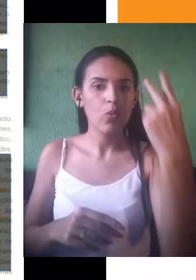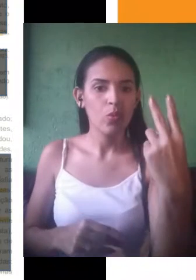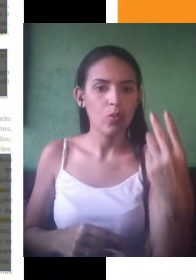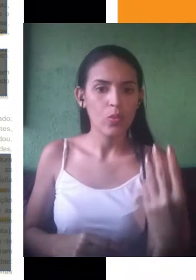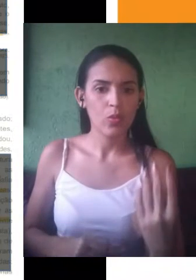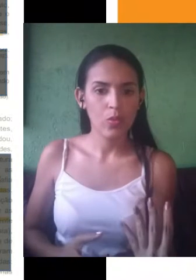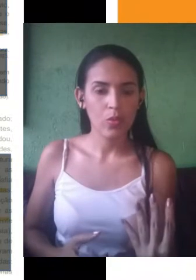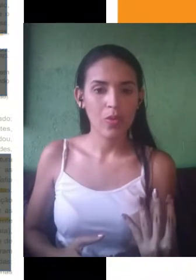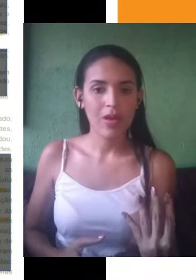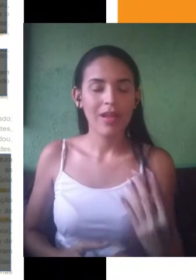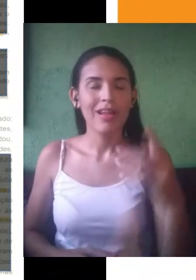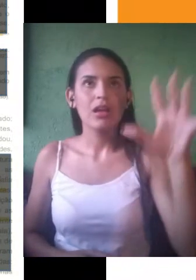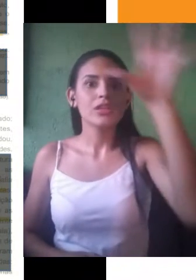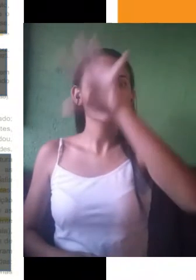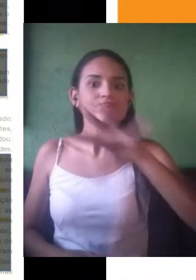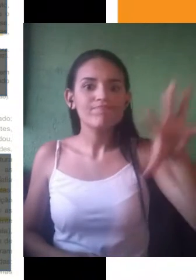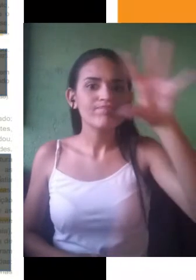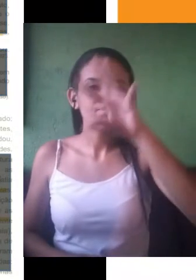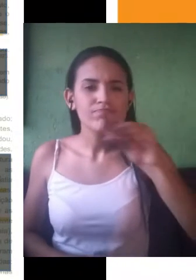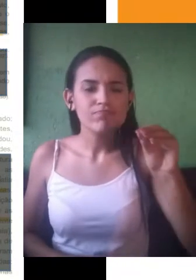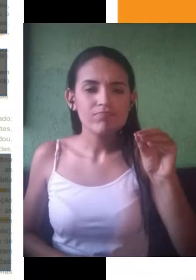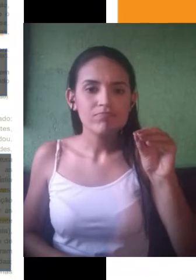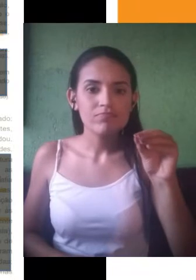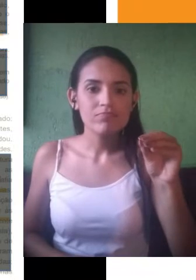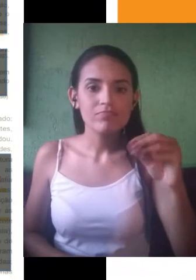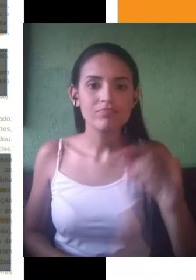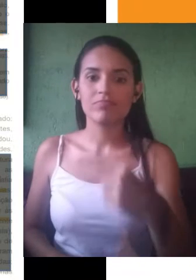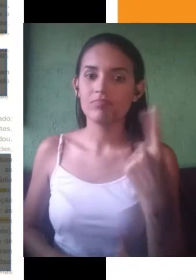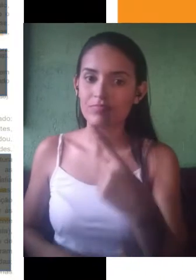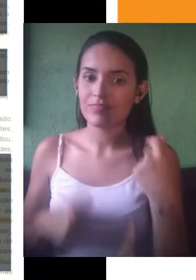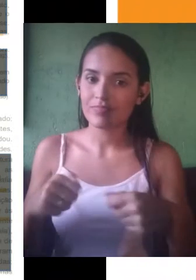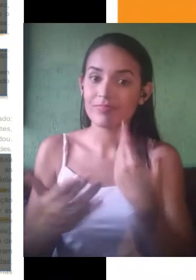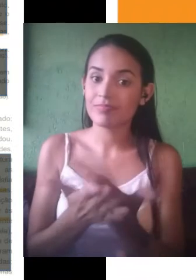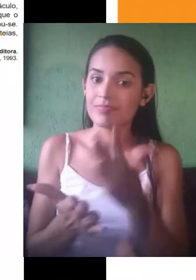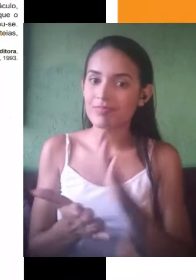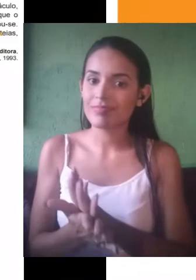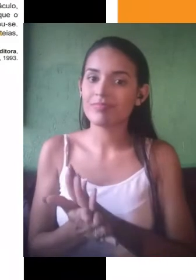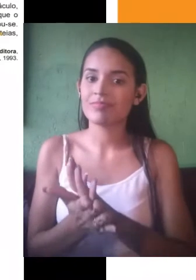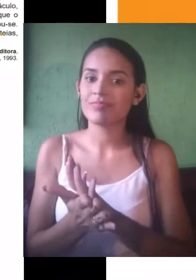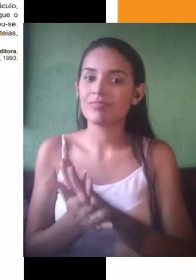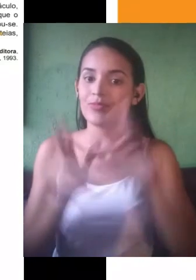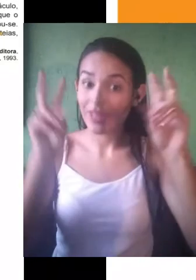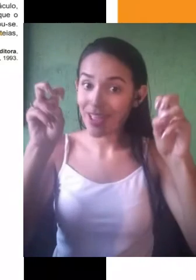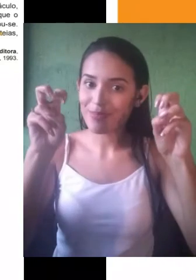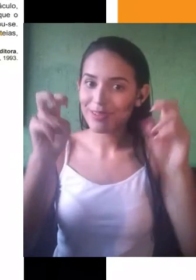nos ajudar a entender, a reinterpretar a própria proposta. Depois que a gente já